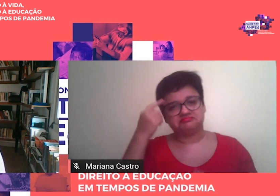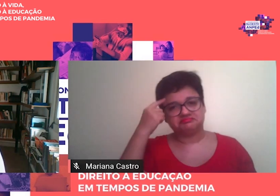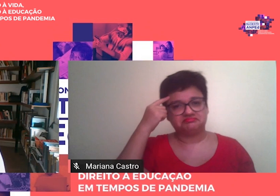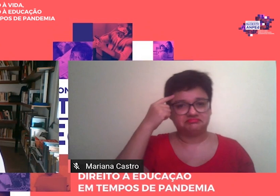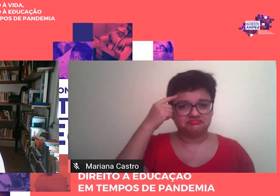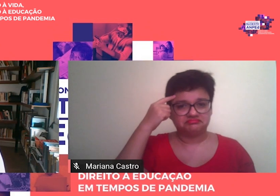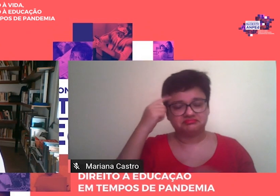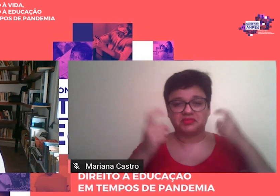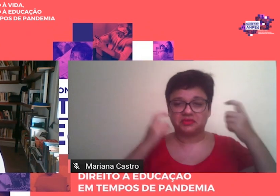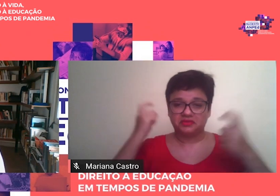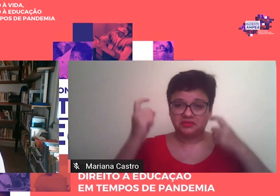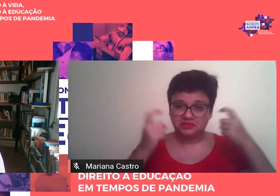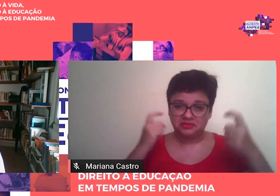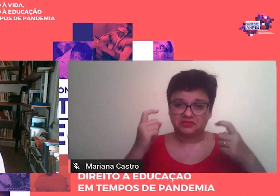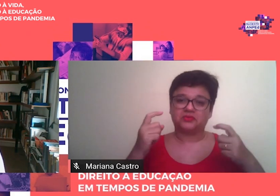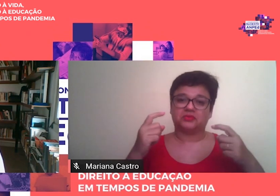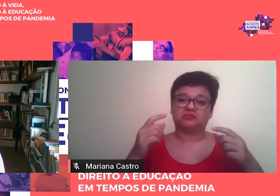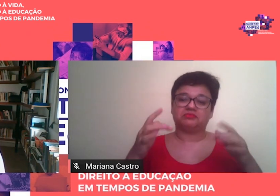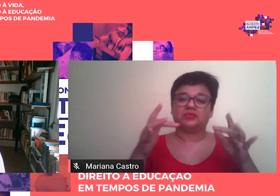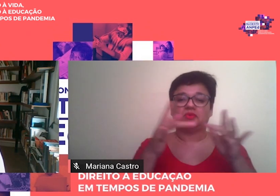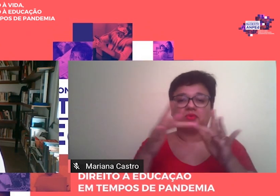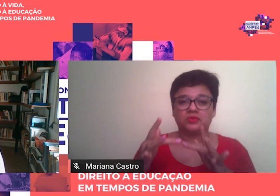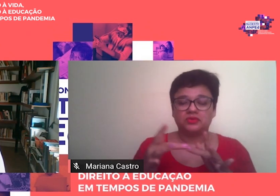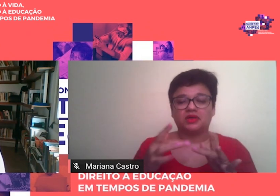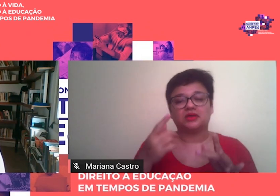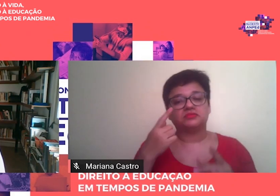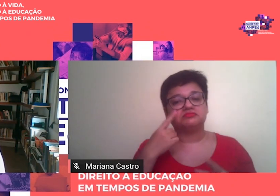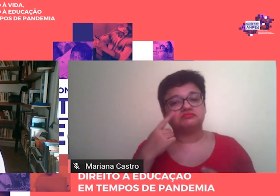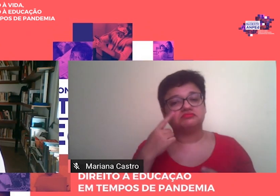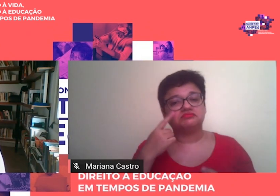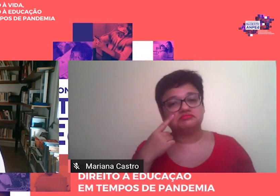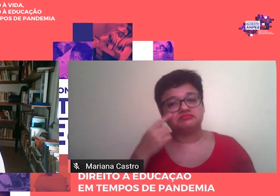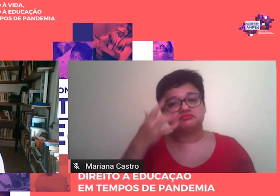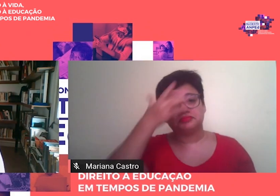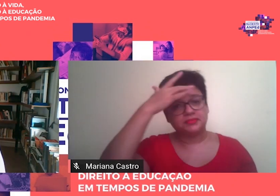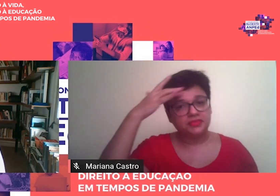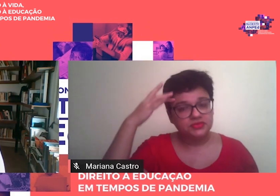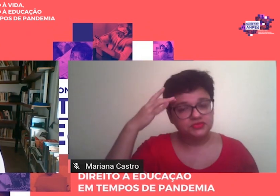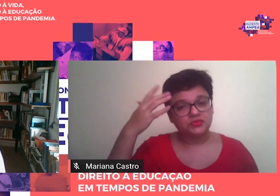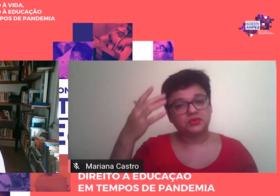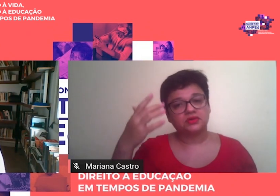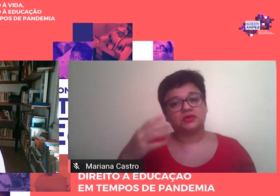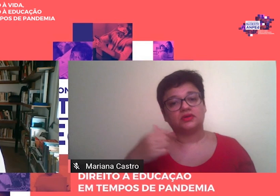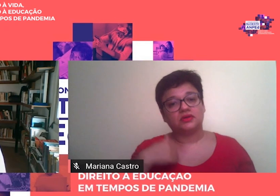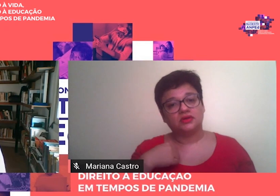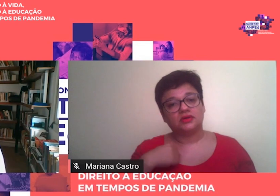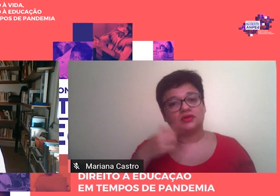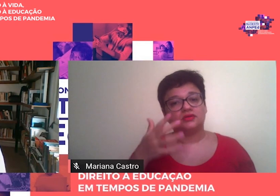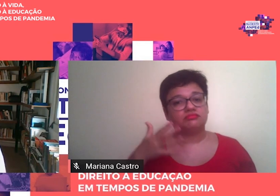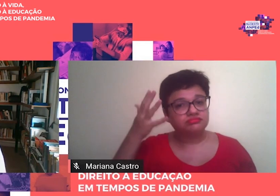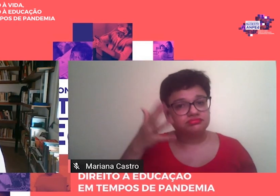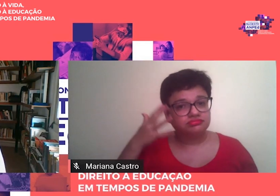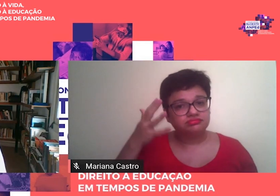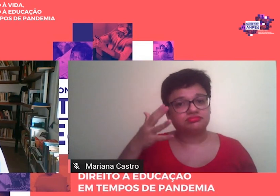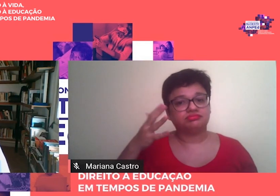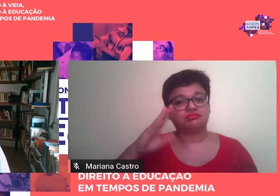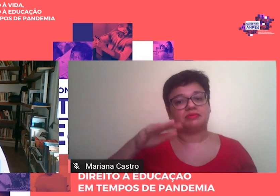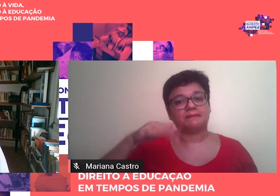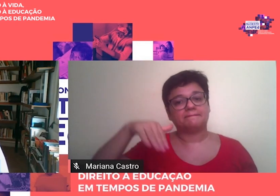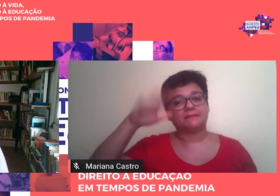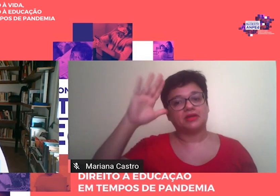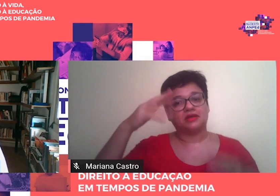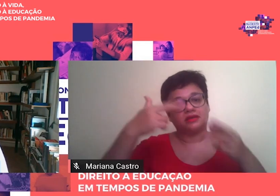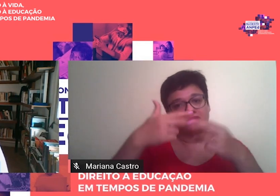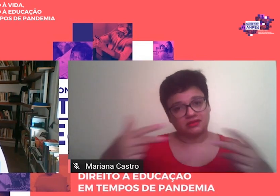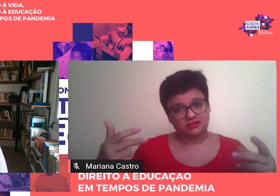me levou a fazer contato com os autores das resenhas diante da hipótese de que talvez eu devesse destacar algum aspecto não abordado